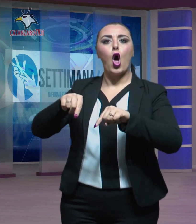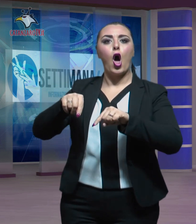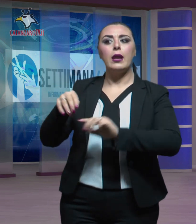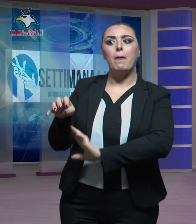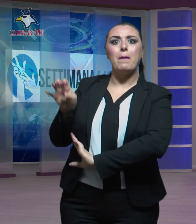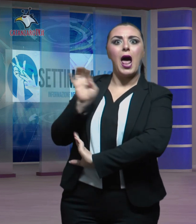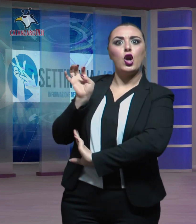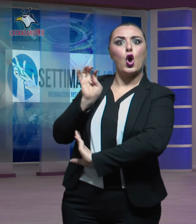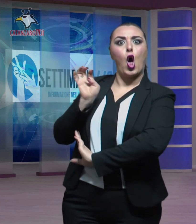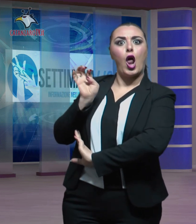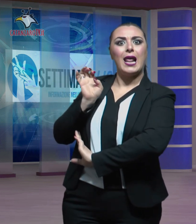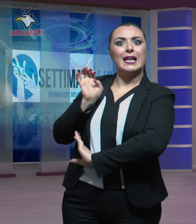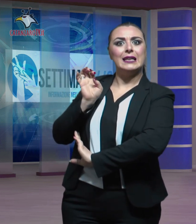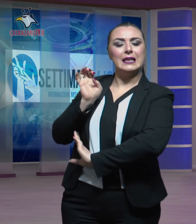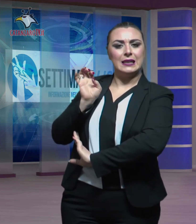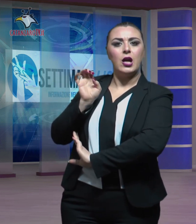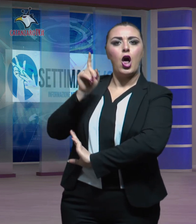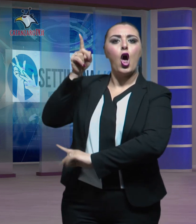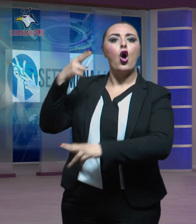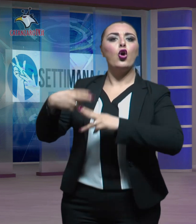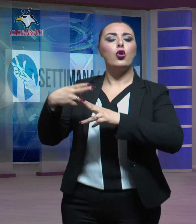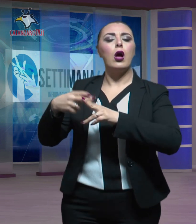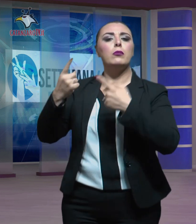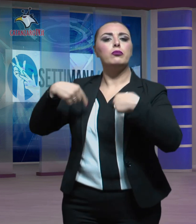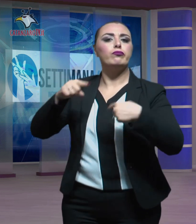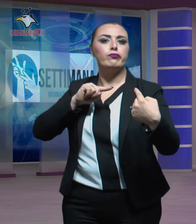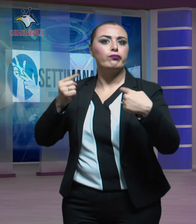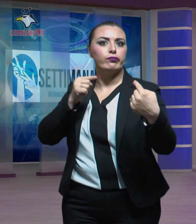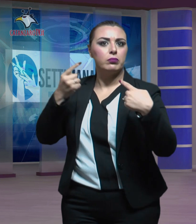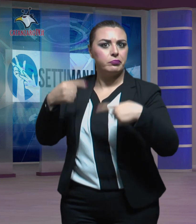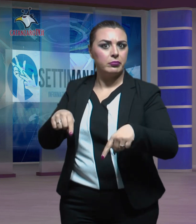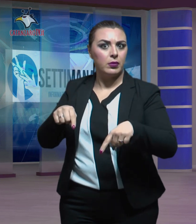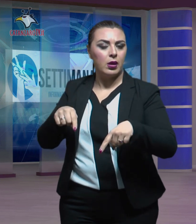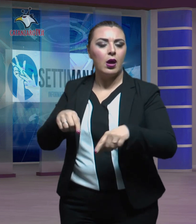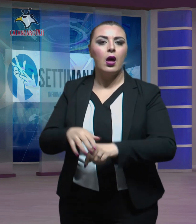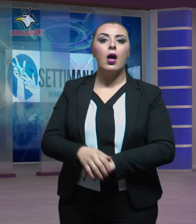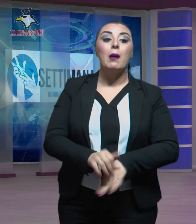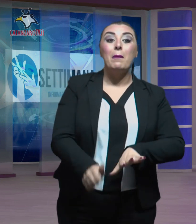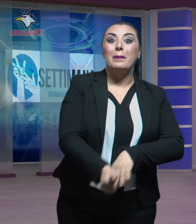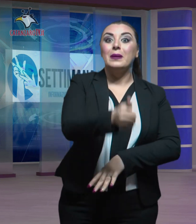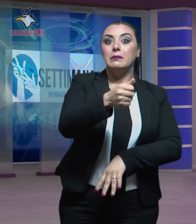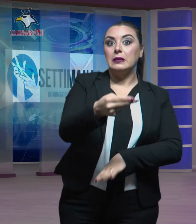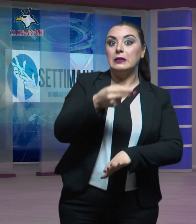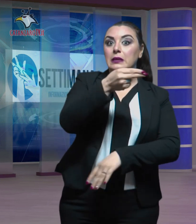nella giornata di mercoledì scorso. In pole position per l'incarico, l'ex